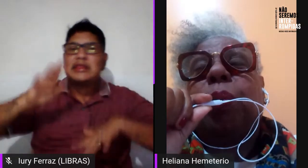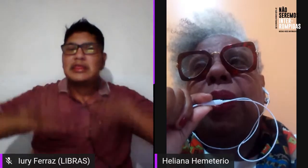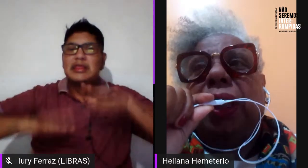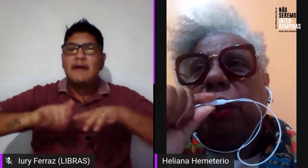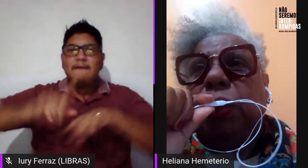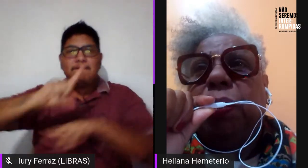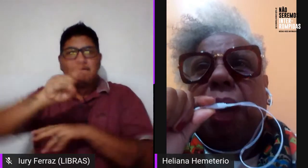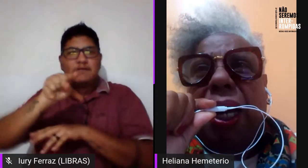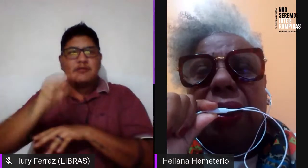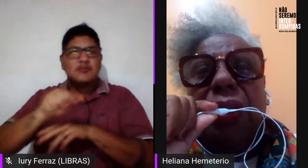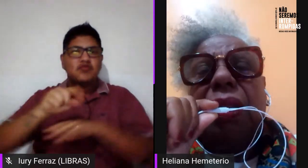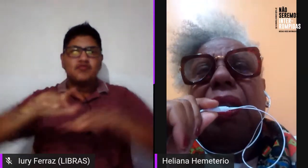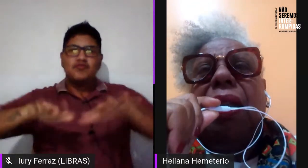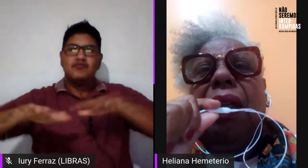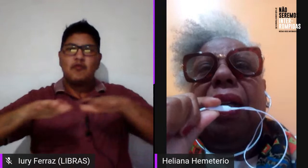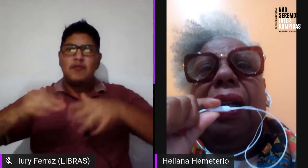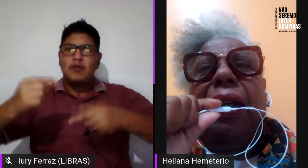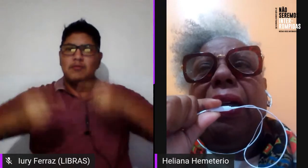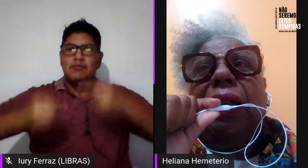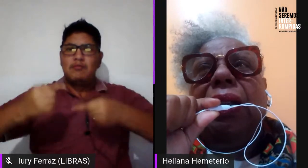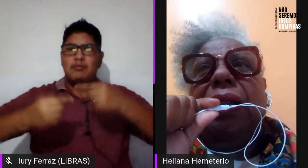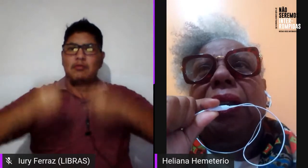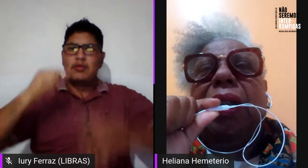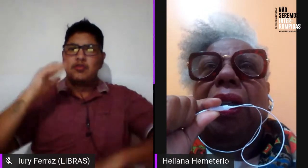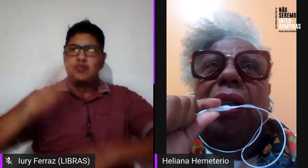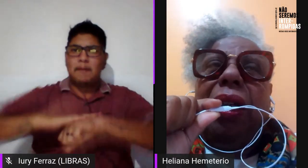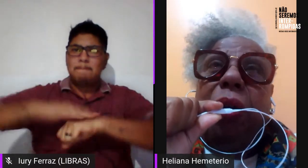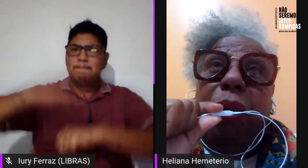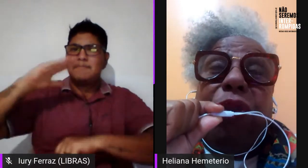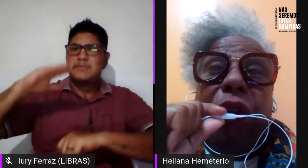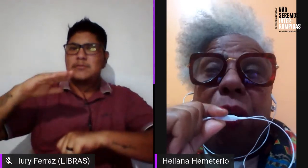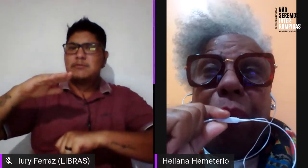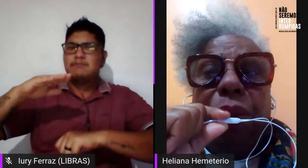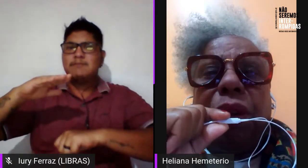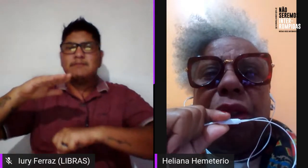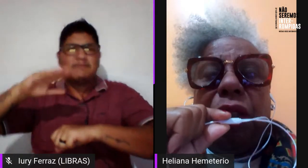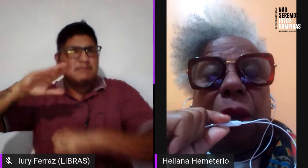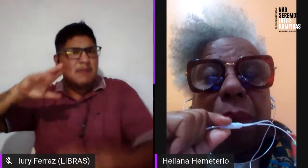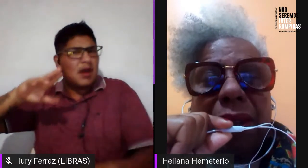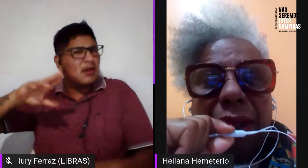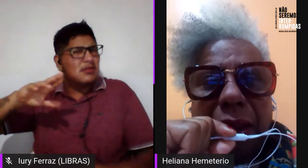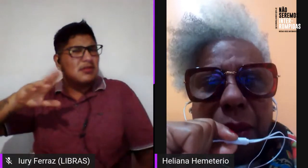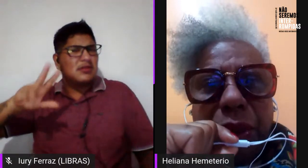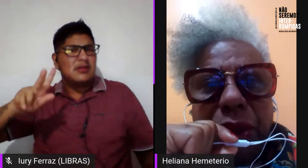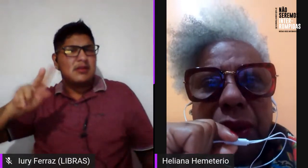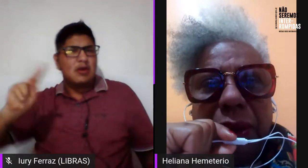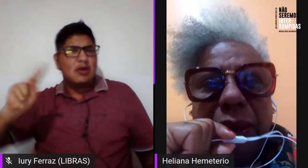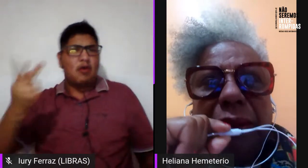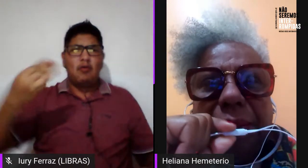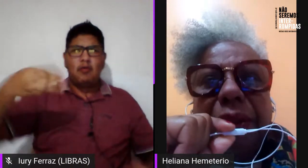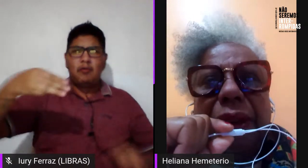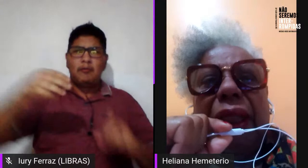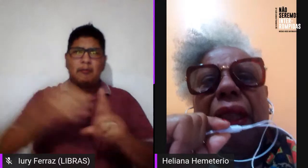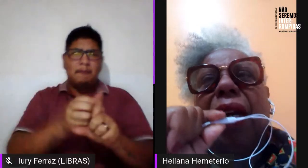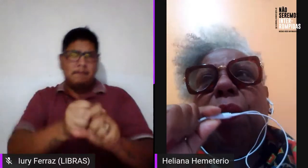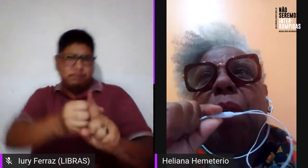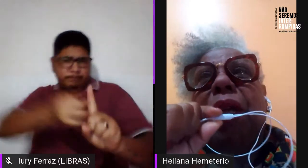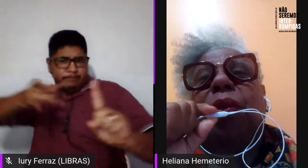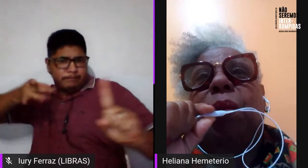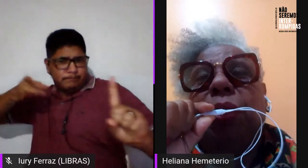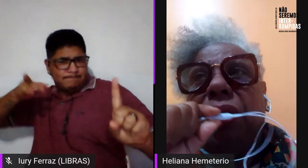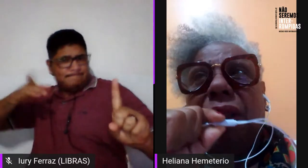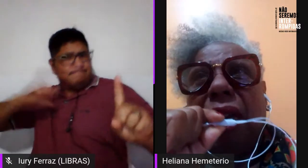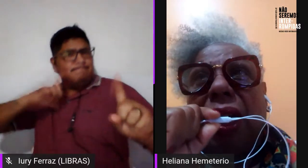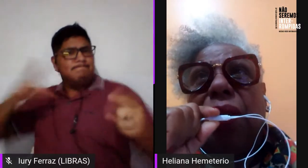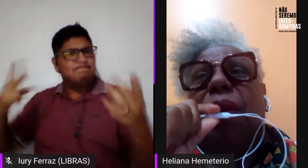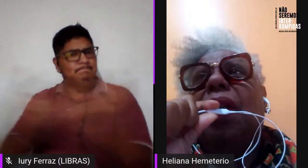movimentos políticos mais homofóbicos que nós já passamos. Era um